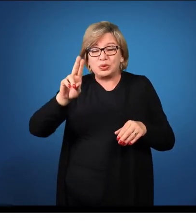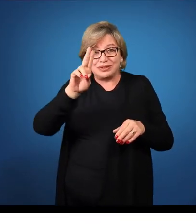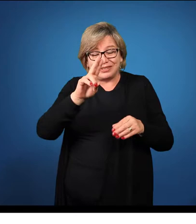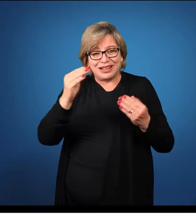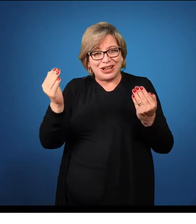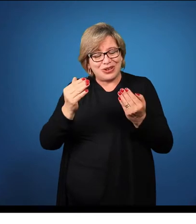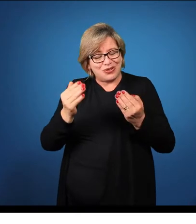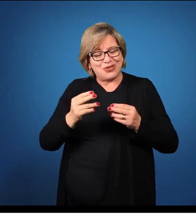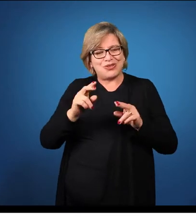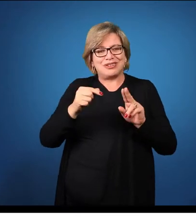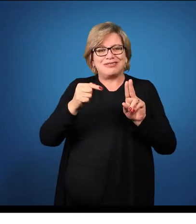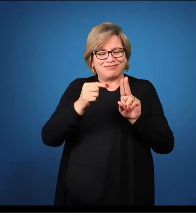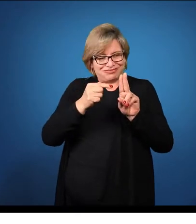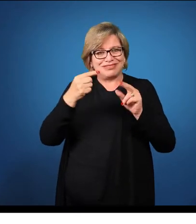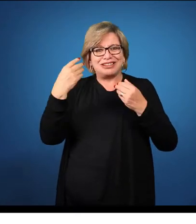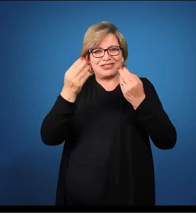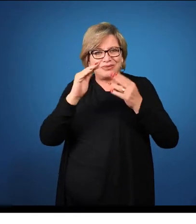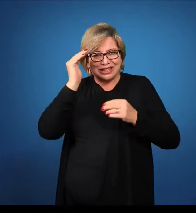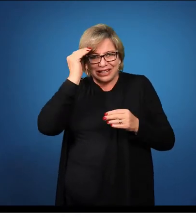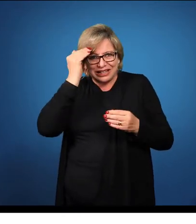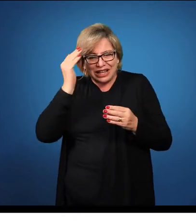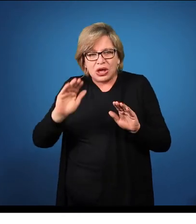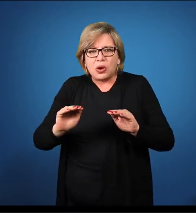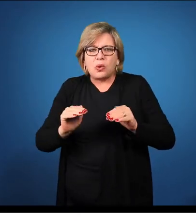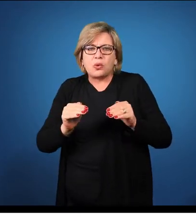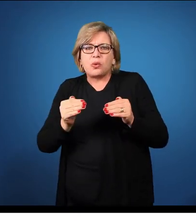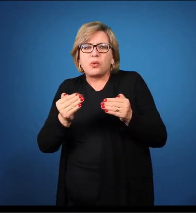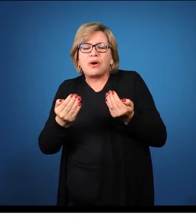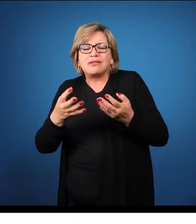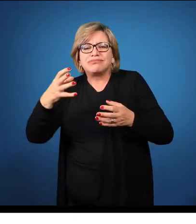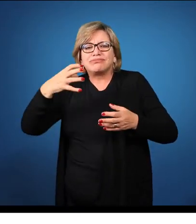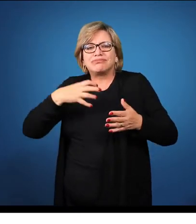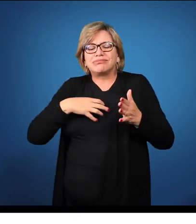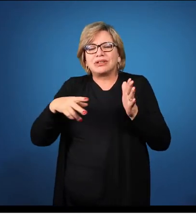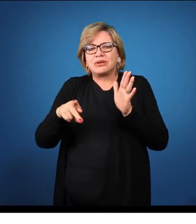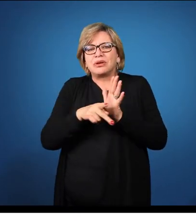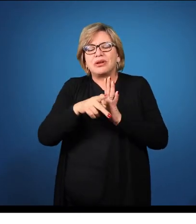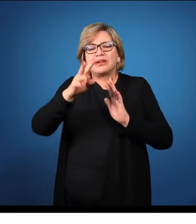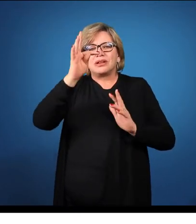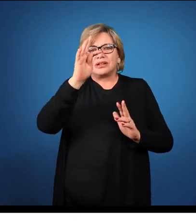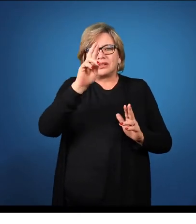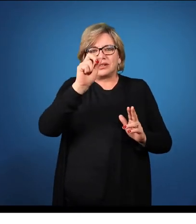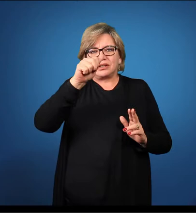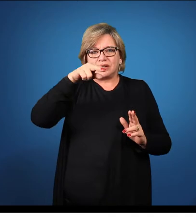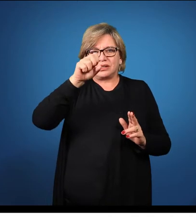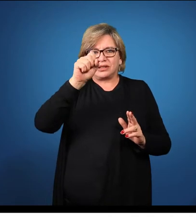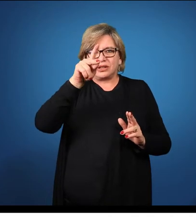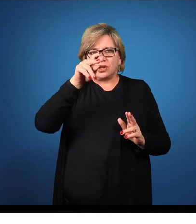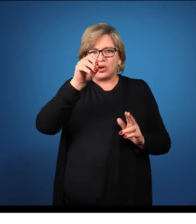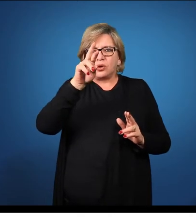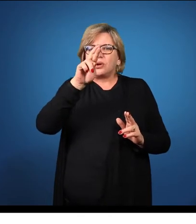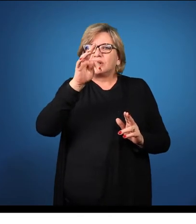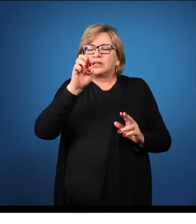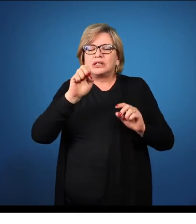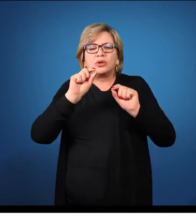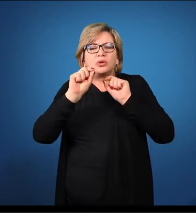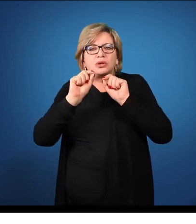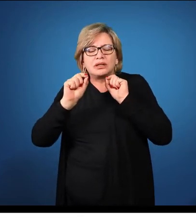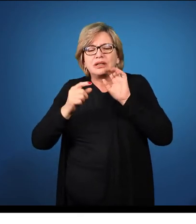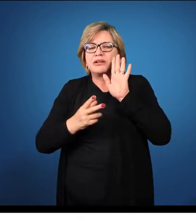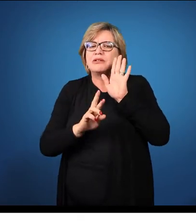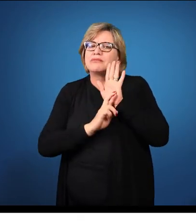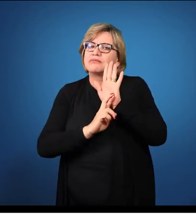unidade nós vamos entender quais são essas modalidades de transportes. O que cada uma delas